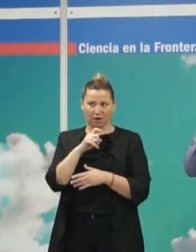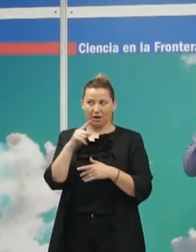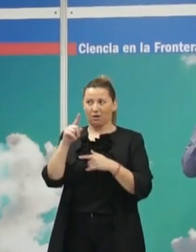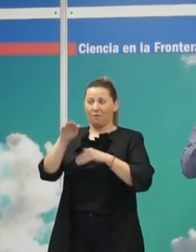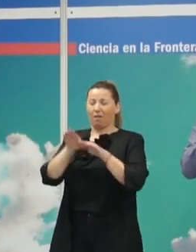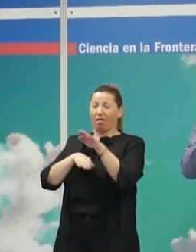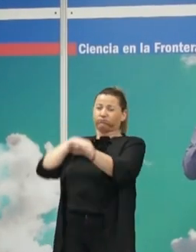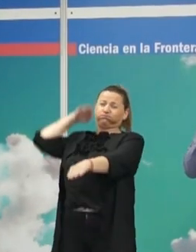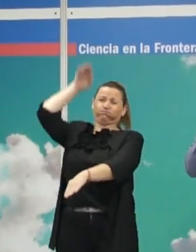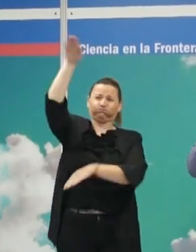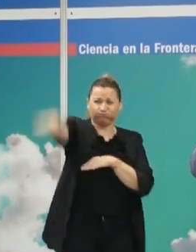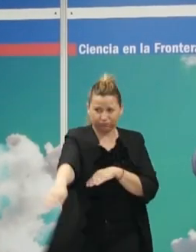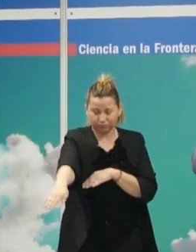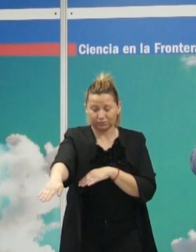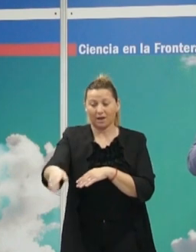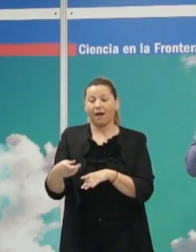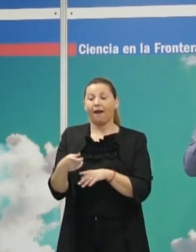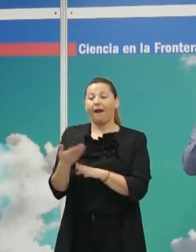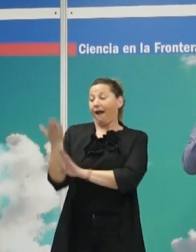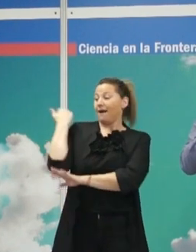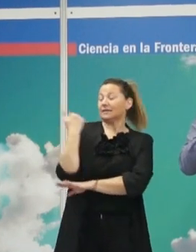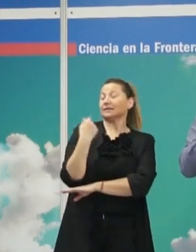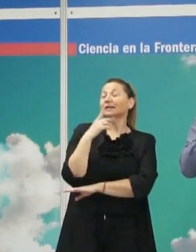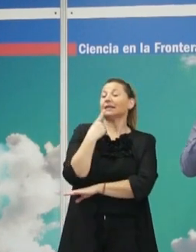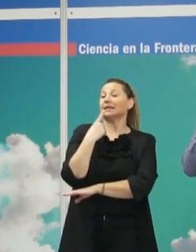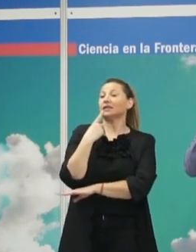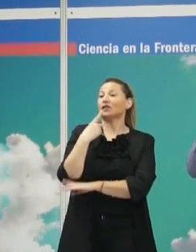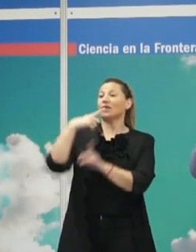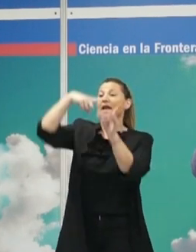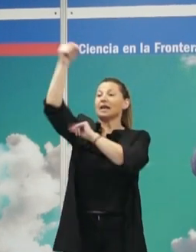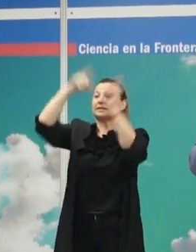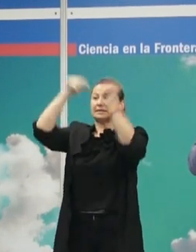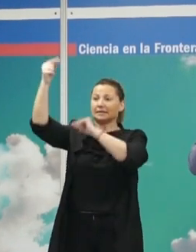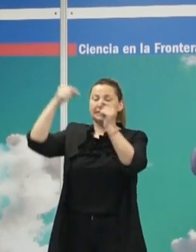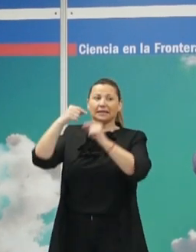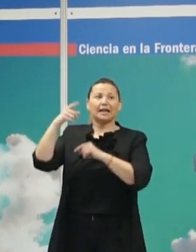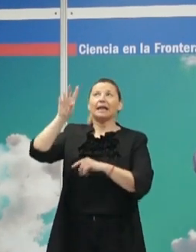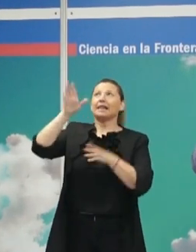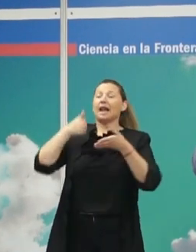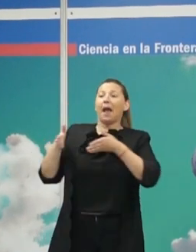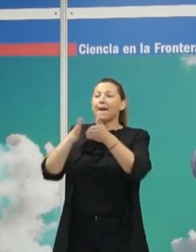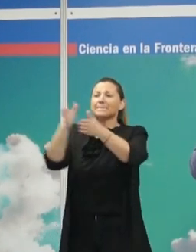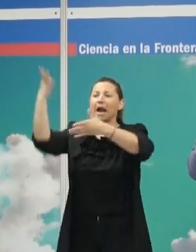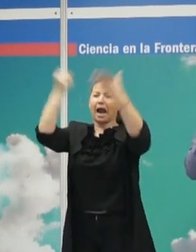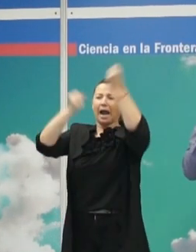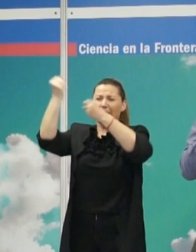cuantitativo. Es verdad que antes he hablado de galaxias, satélites de la Vía Láctea que están a más de 100.000